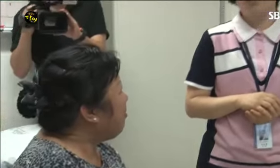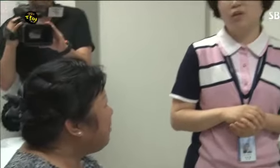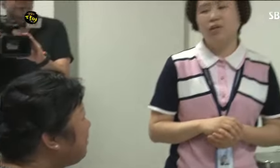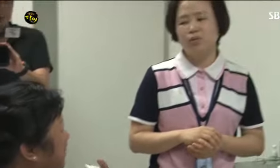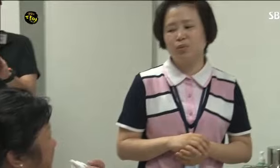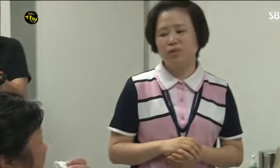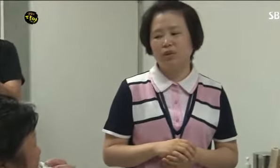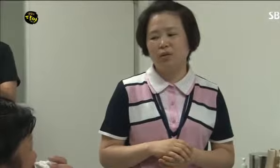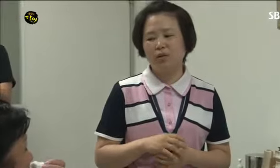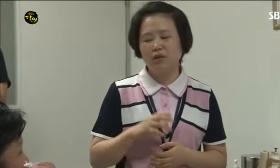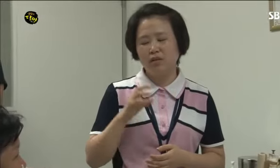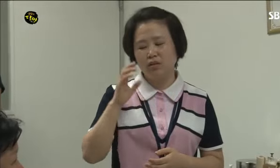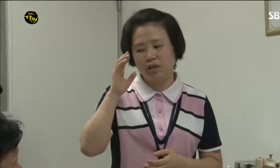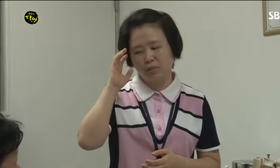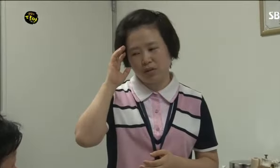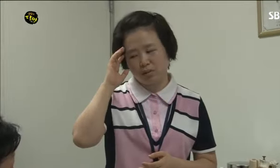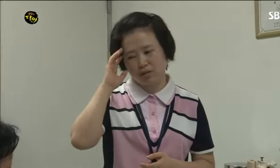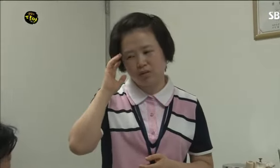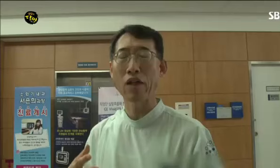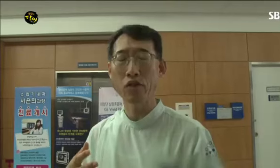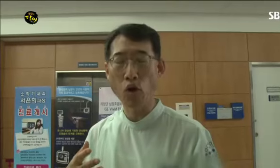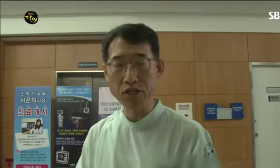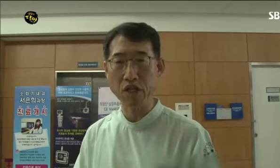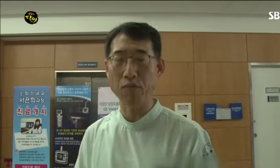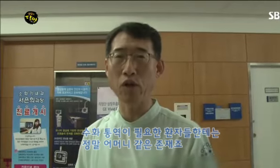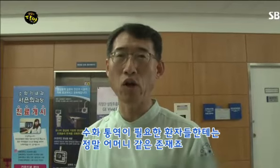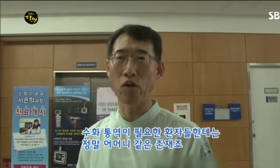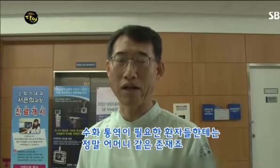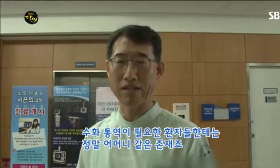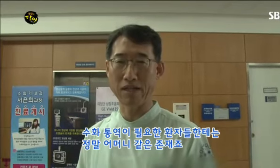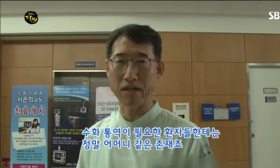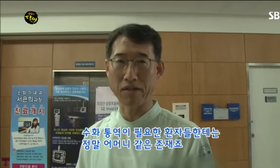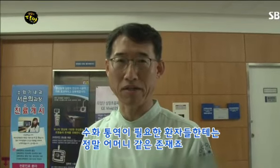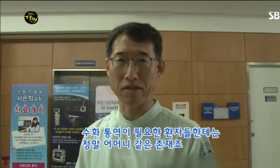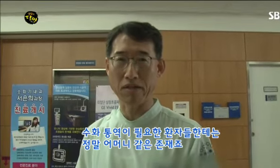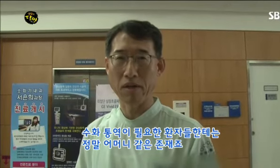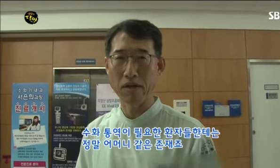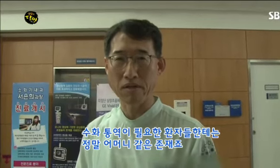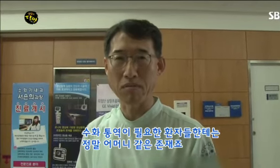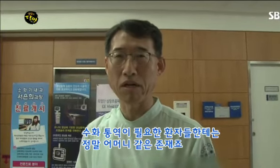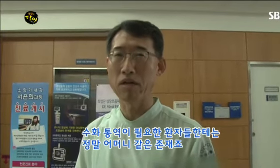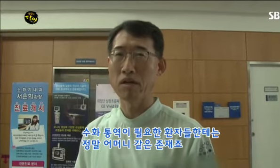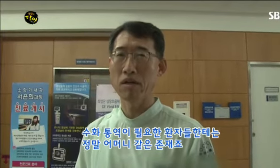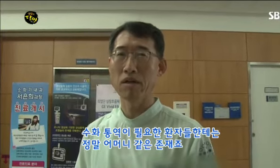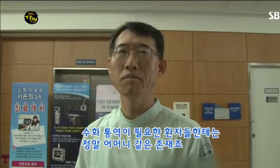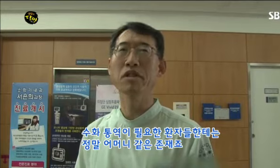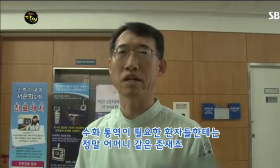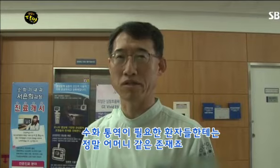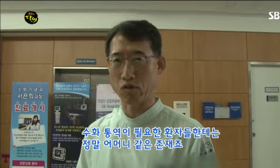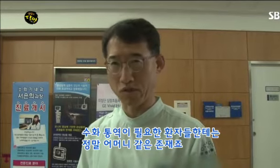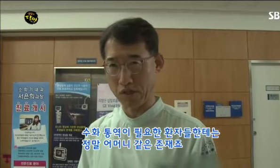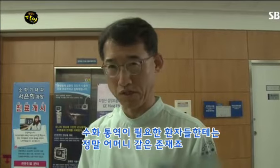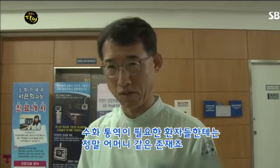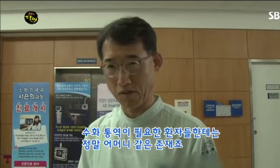통해서 제가 맨날 그런 것 때문에. 수화통역이 필요한 환자들한테는 정말 어머니 같은 존재죠.